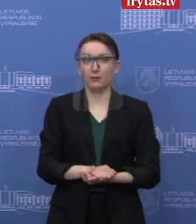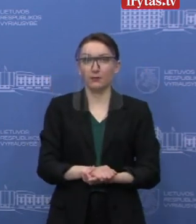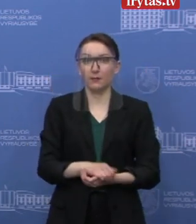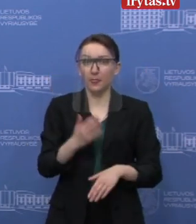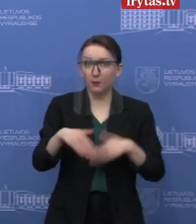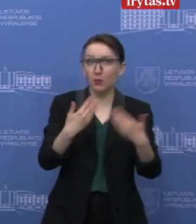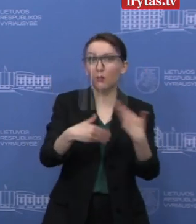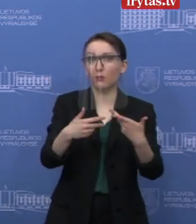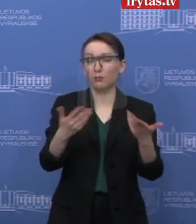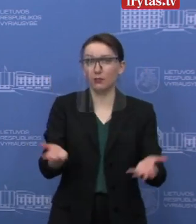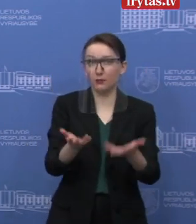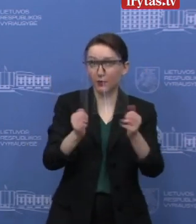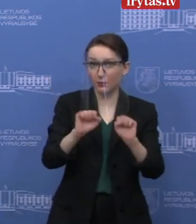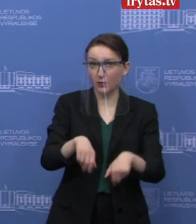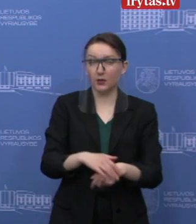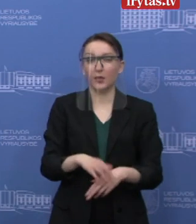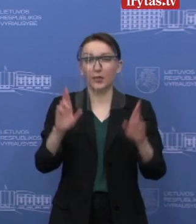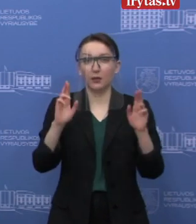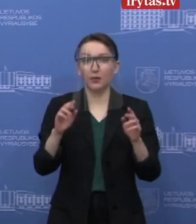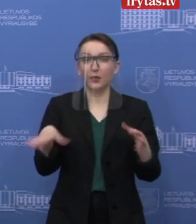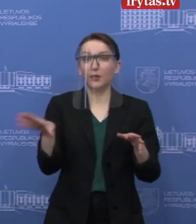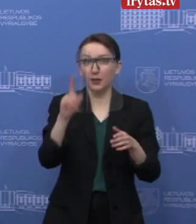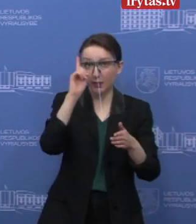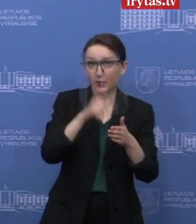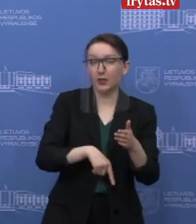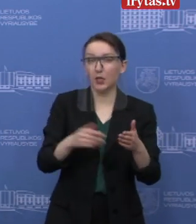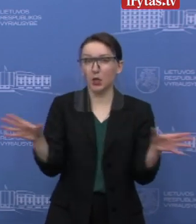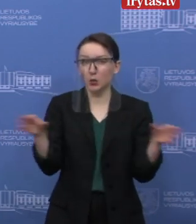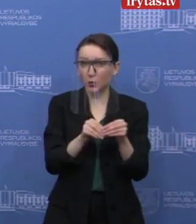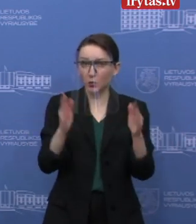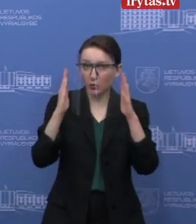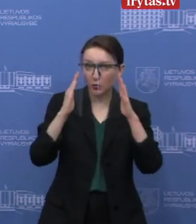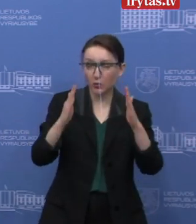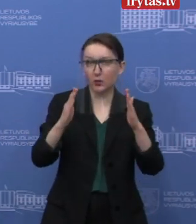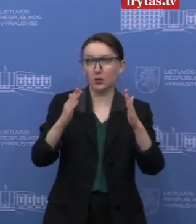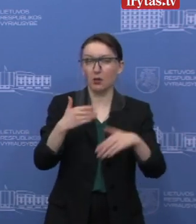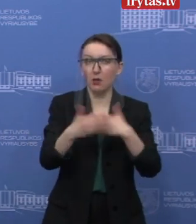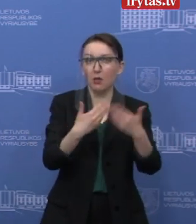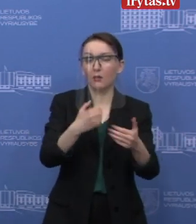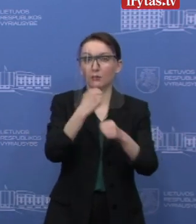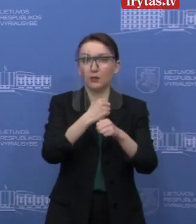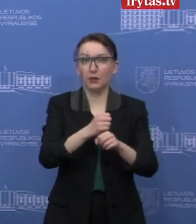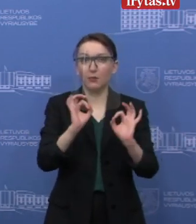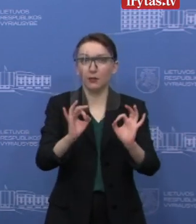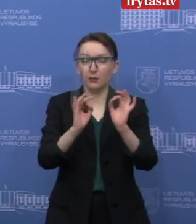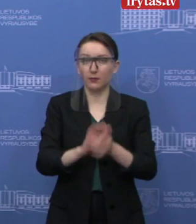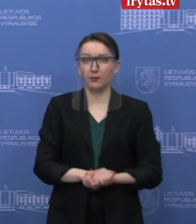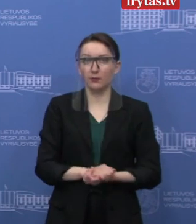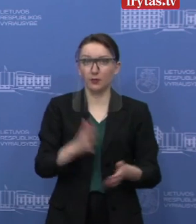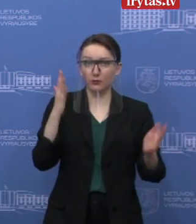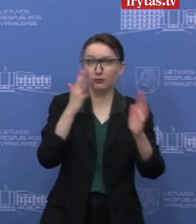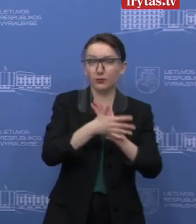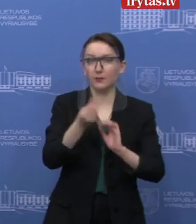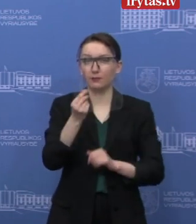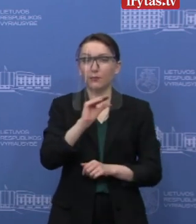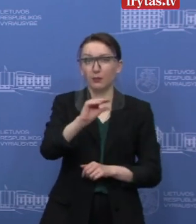ženkliai spartinti. Ir labai tikimės, kad kartu tiesiog susitelkę jį spartų efektyvų darbą, prasmingai ir